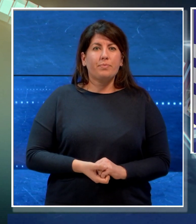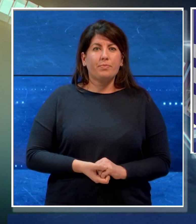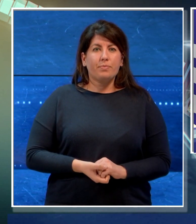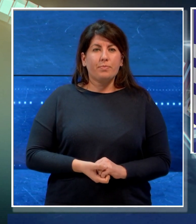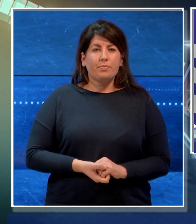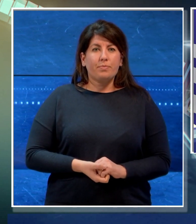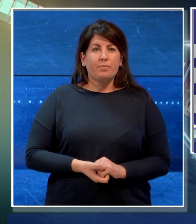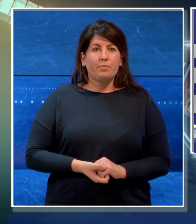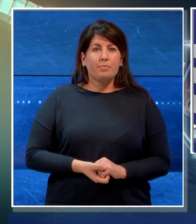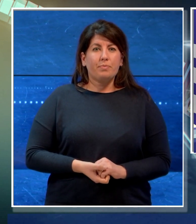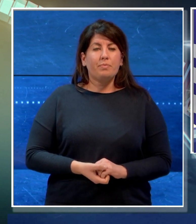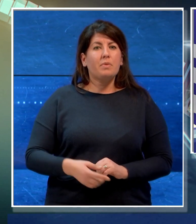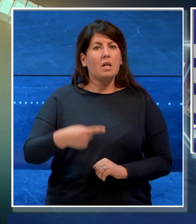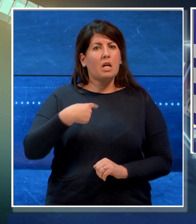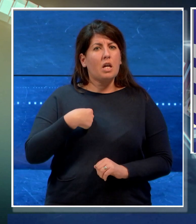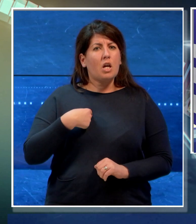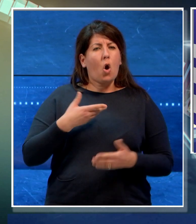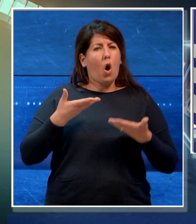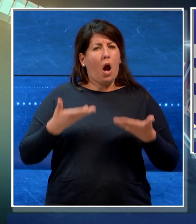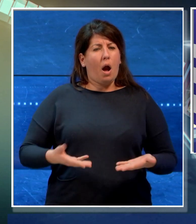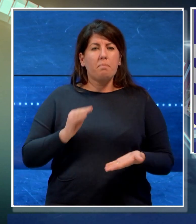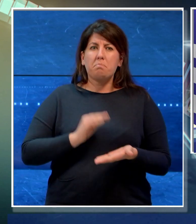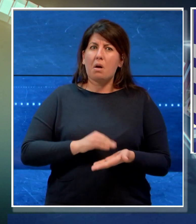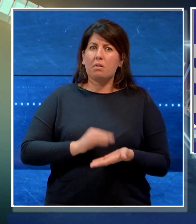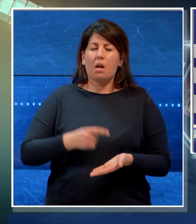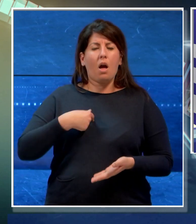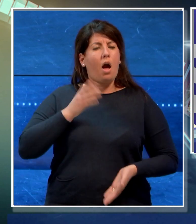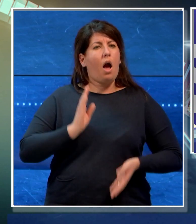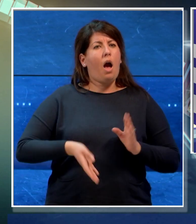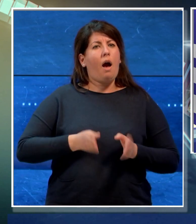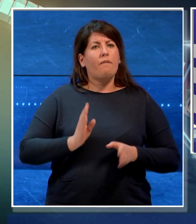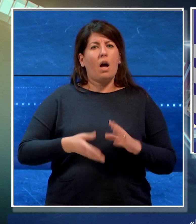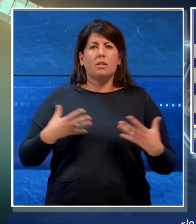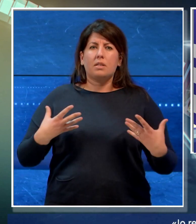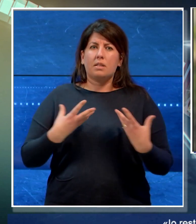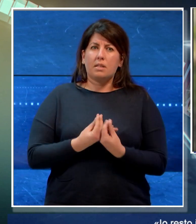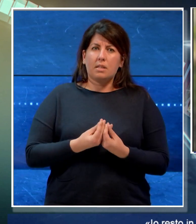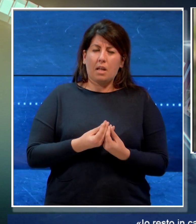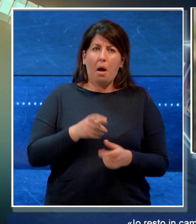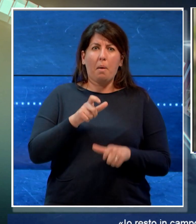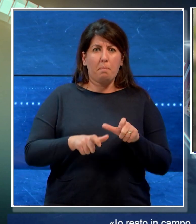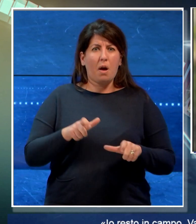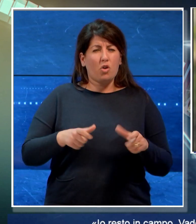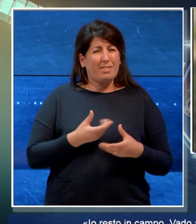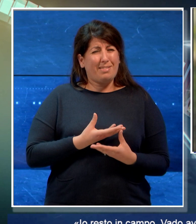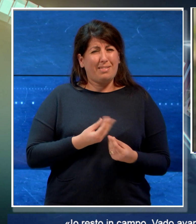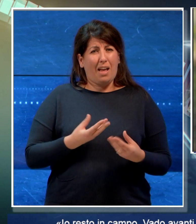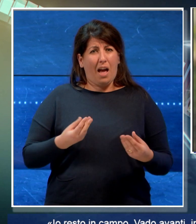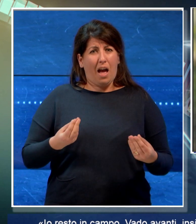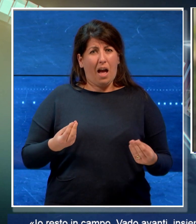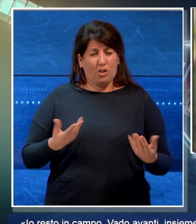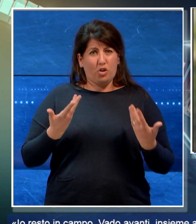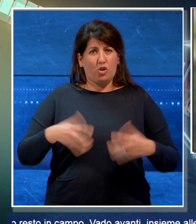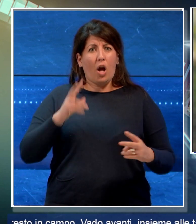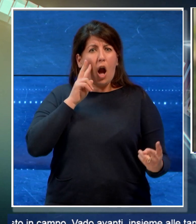Io resto in campo. Vado avanti insieme alle tantissime persone che ho incontrato in